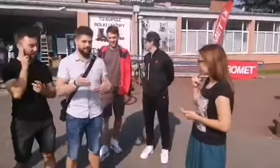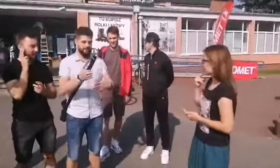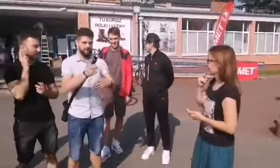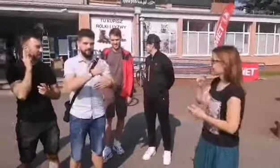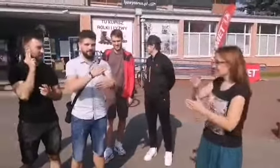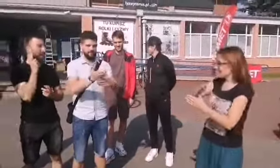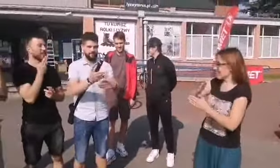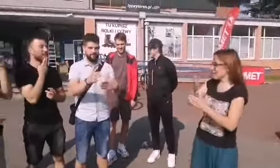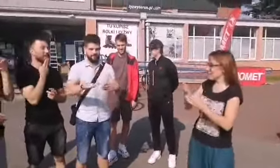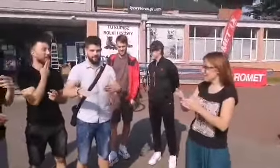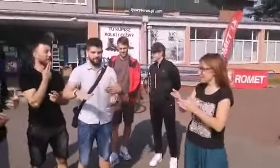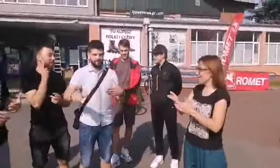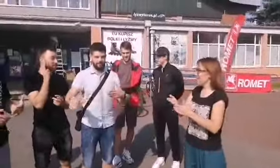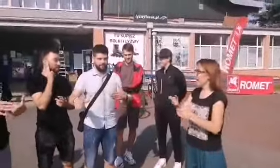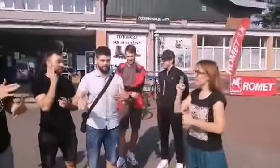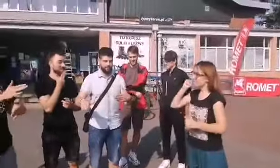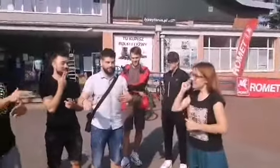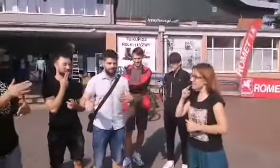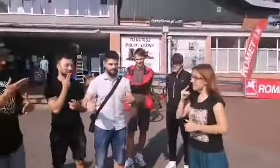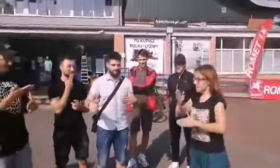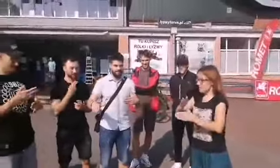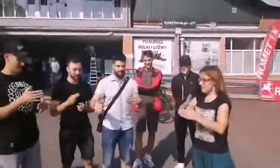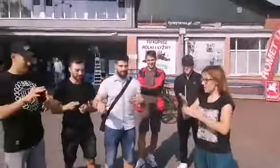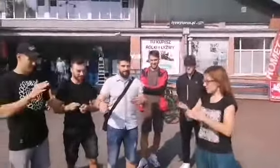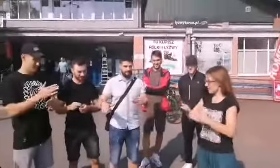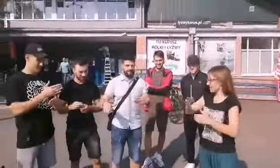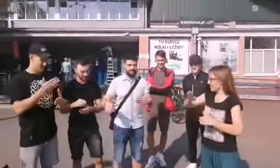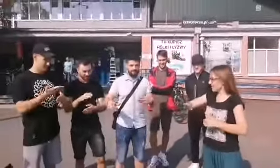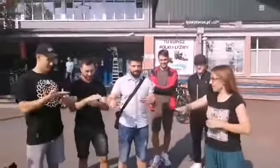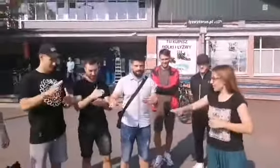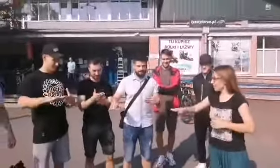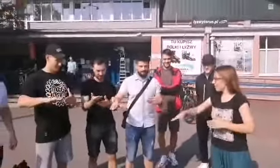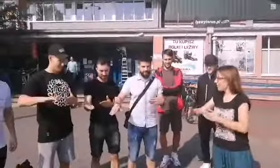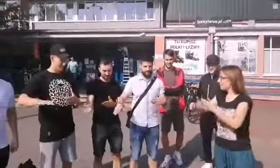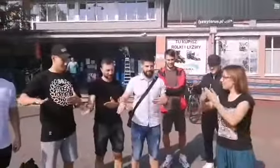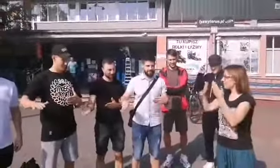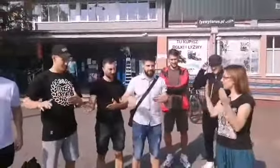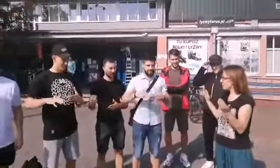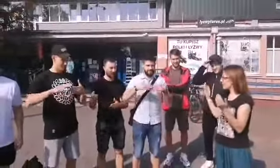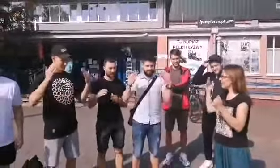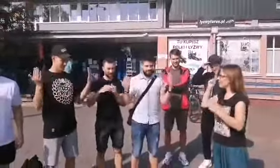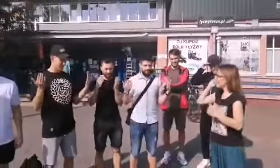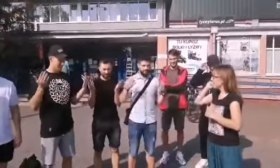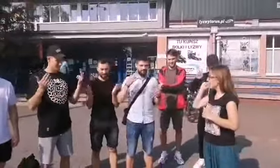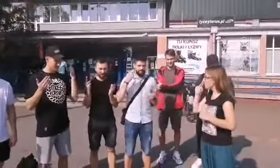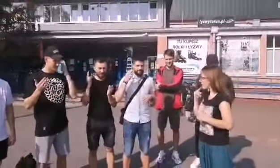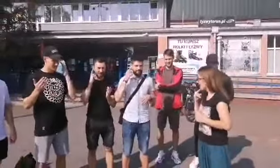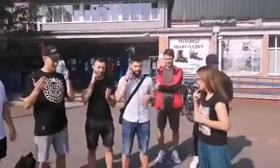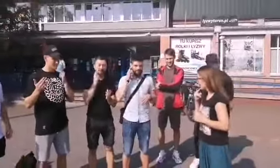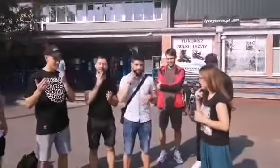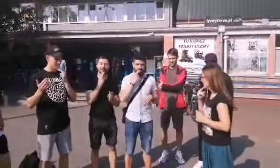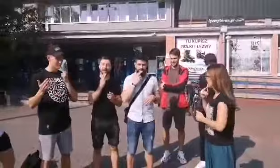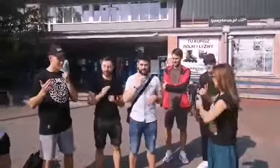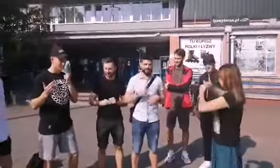Dzień O, i tak robi? Tak Jest to dio